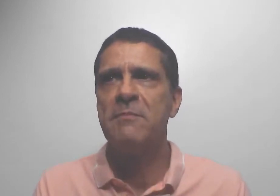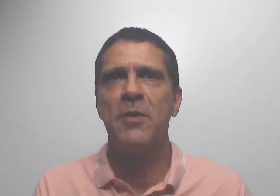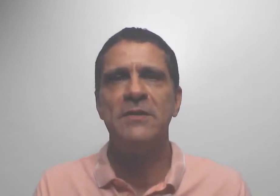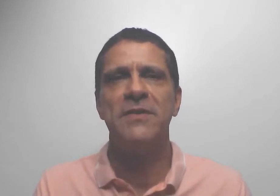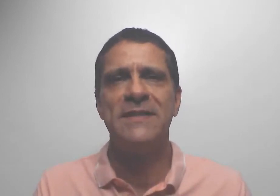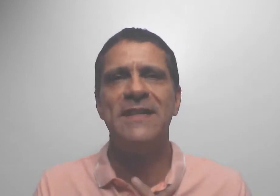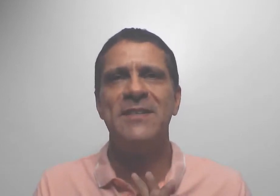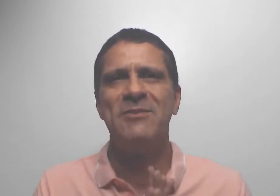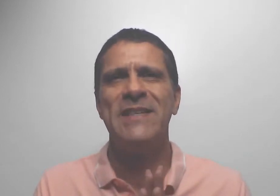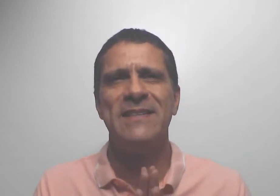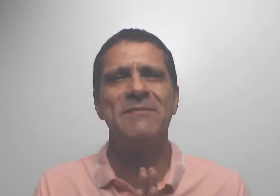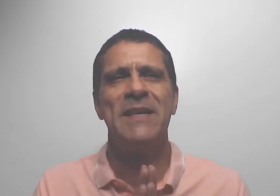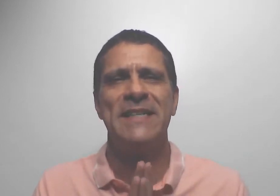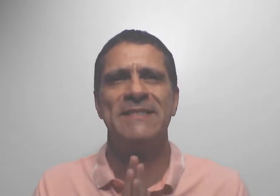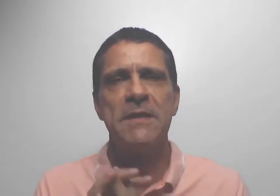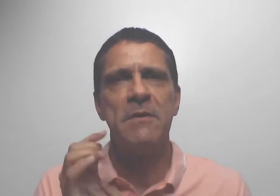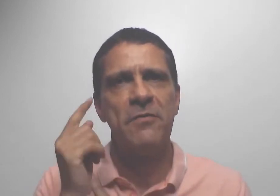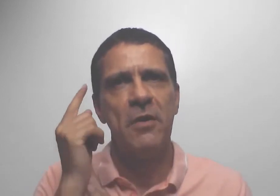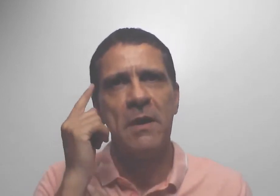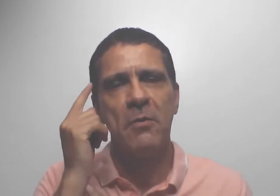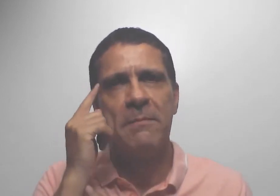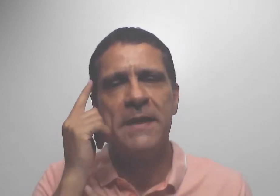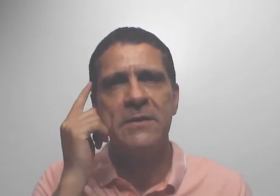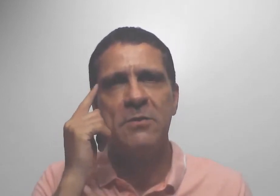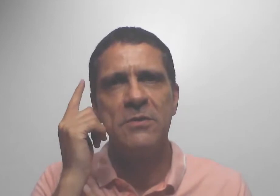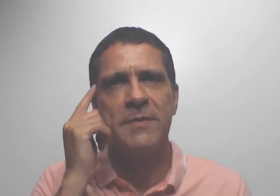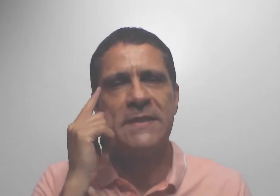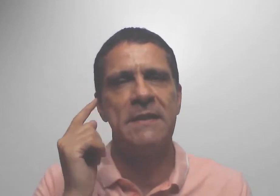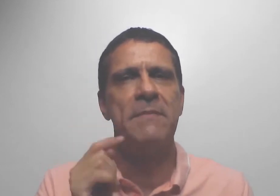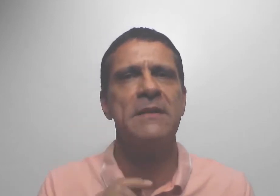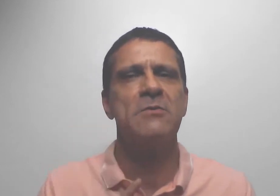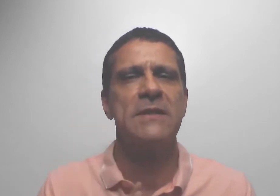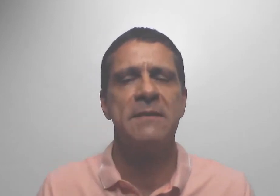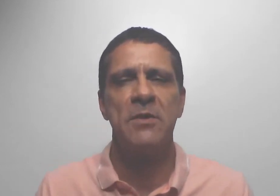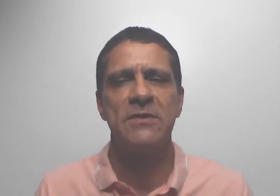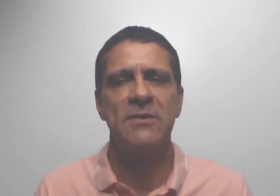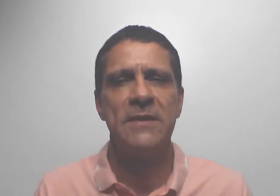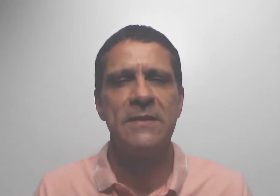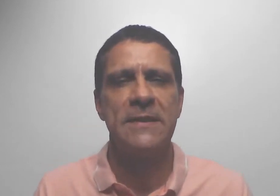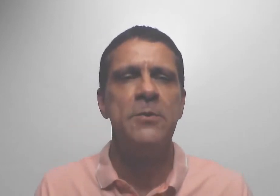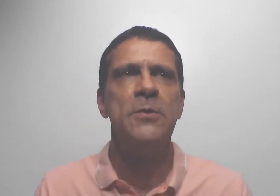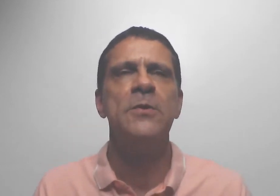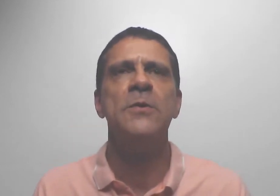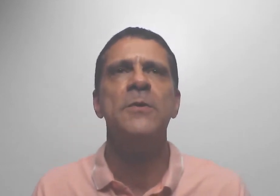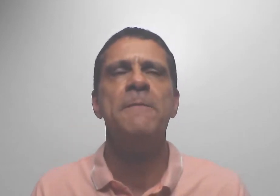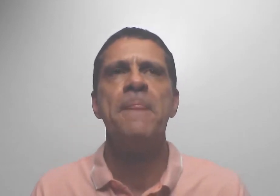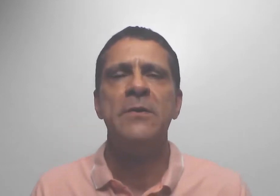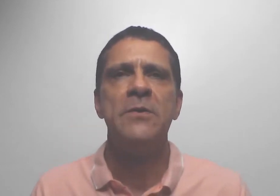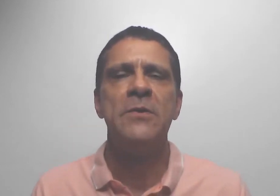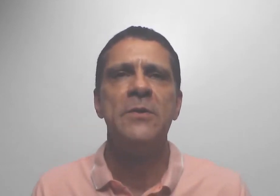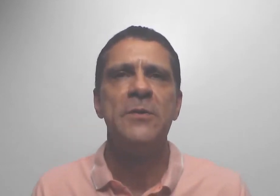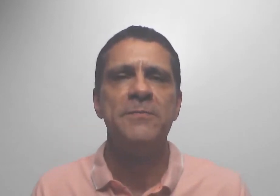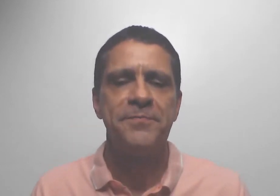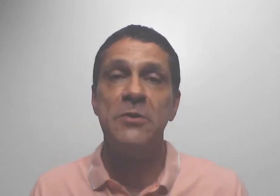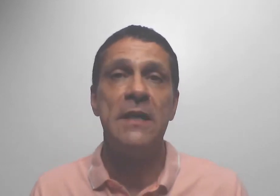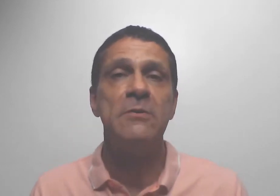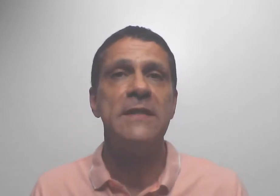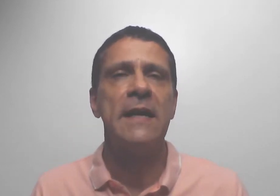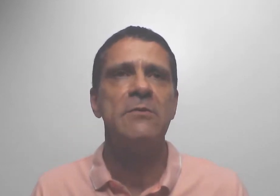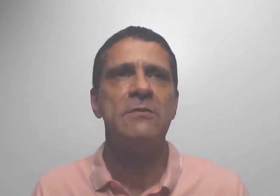você pode fazer de ruim também. Da mesma forma com a mente, com os pensamentos, com as emoções. E o jeito certo